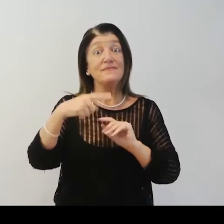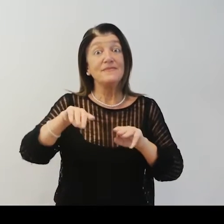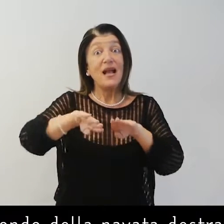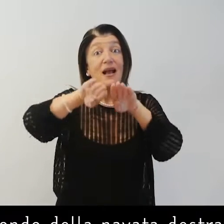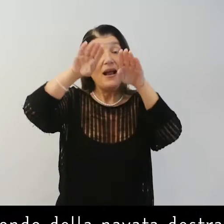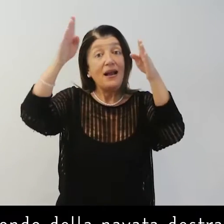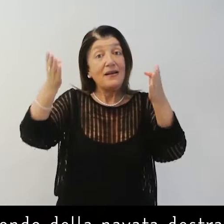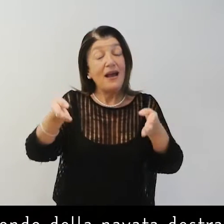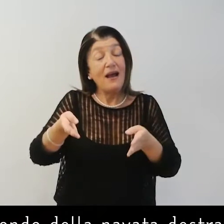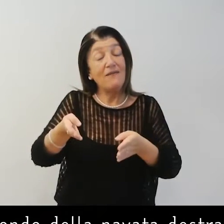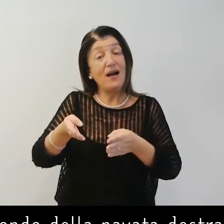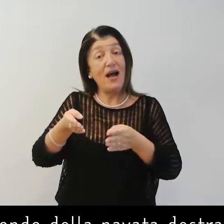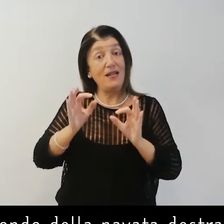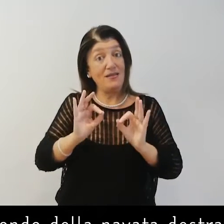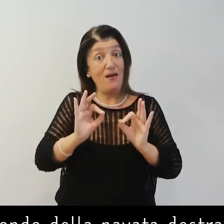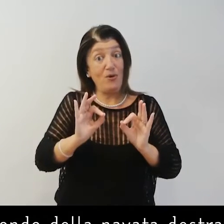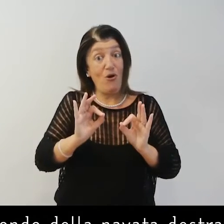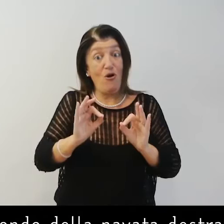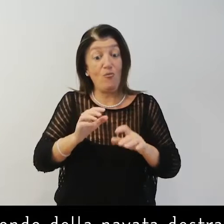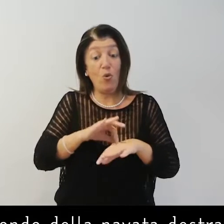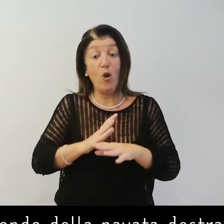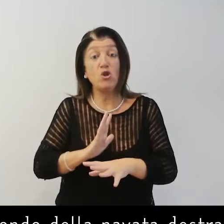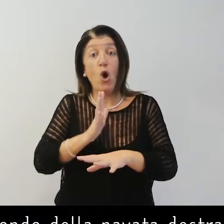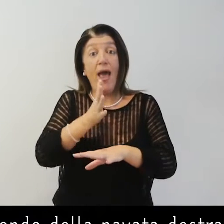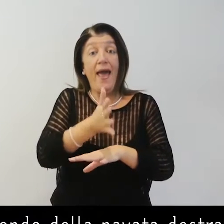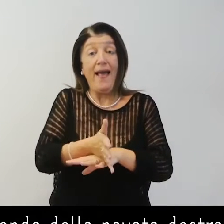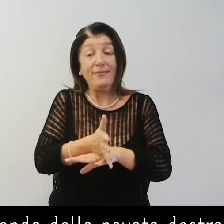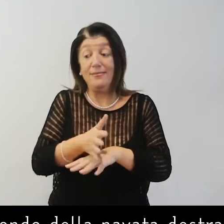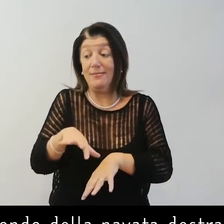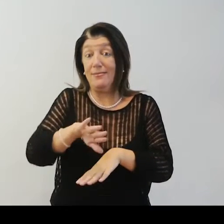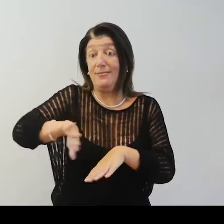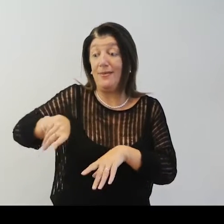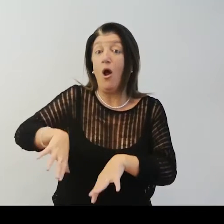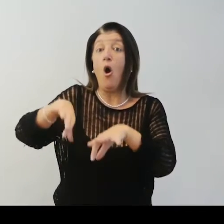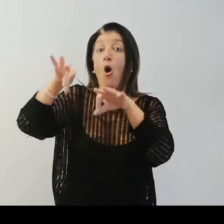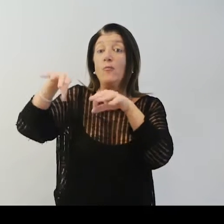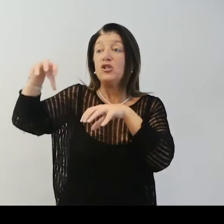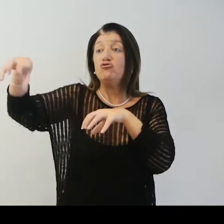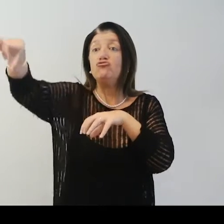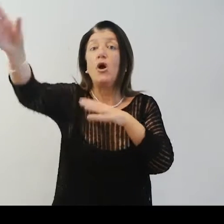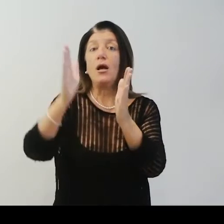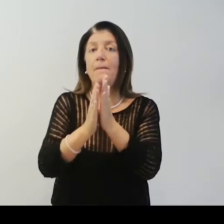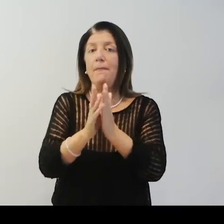Al fondo della navata destra, a partire dall'ingresso, le cappelle brillio,